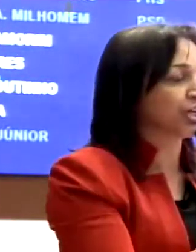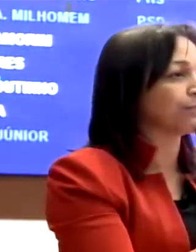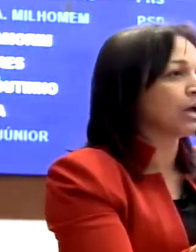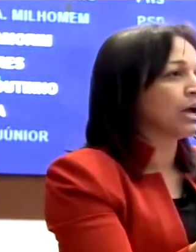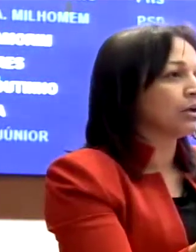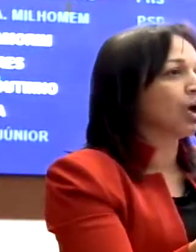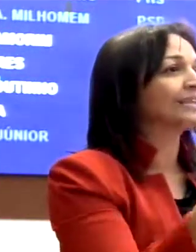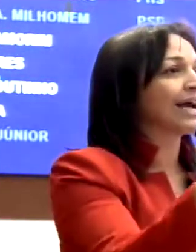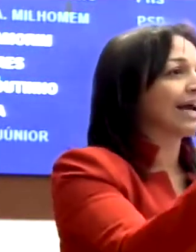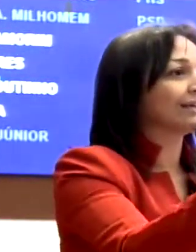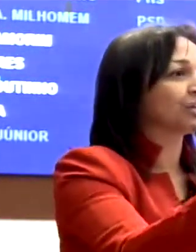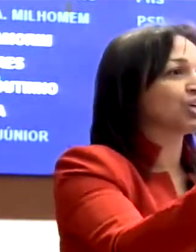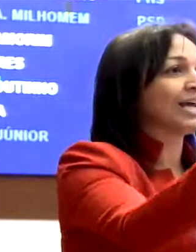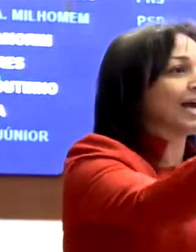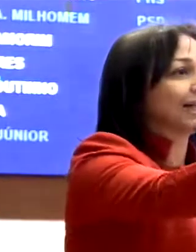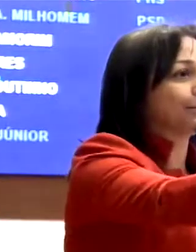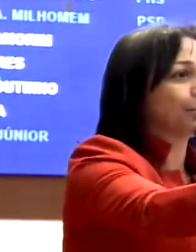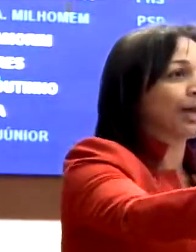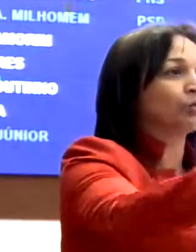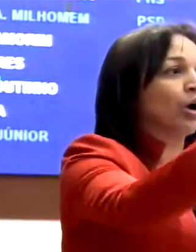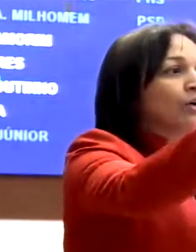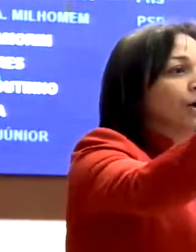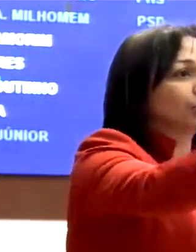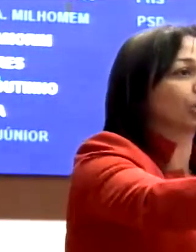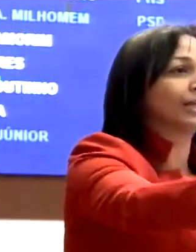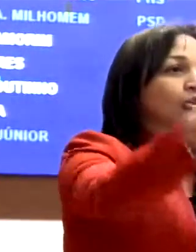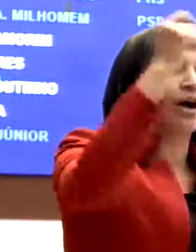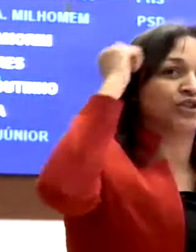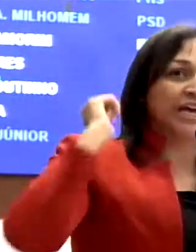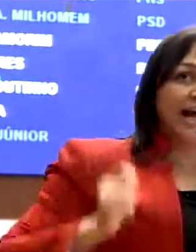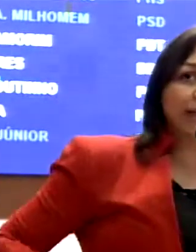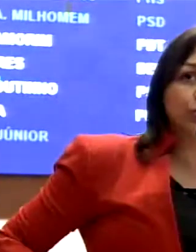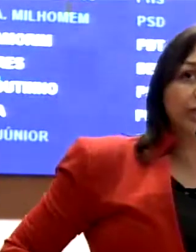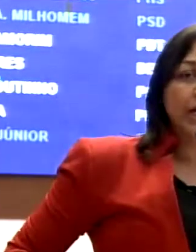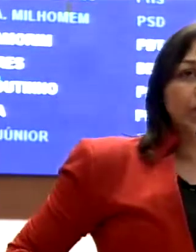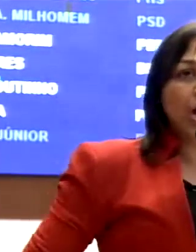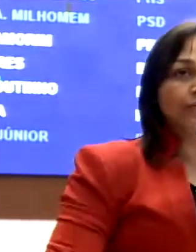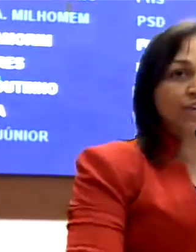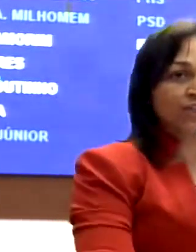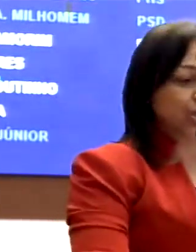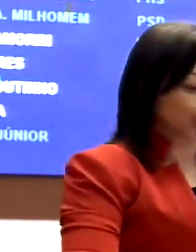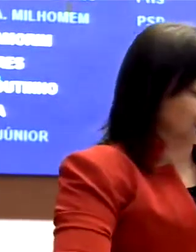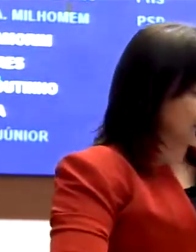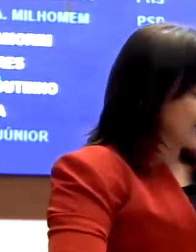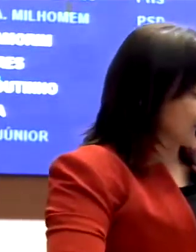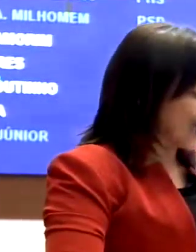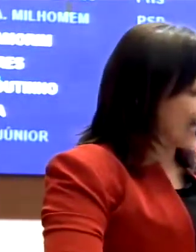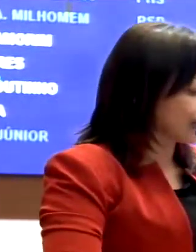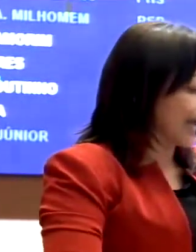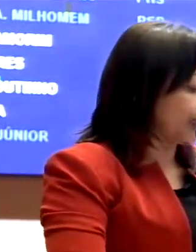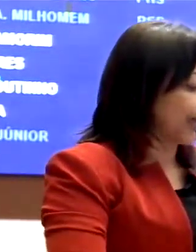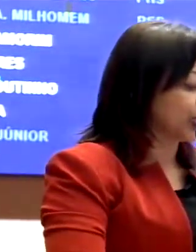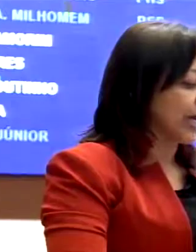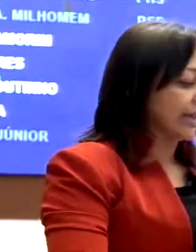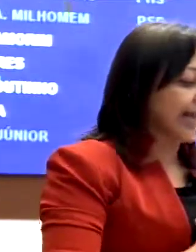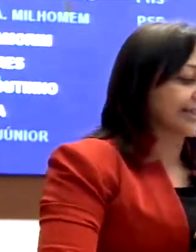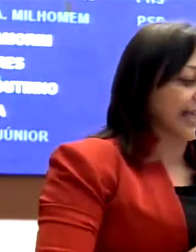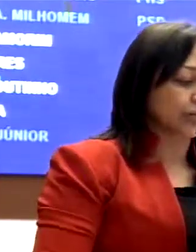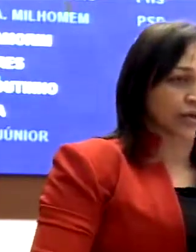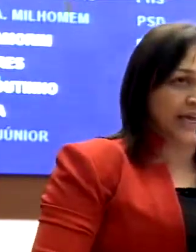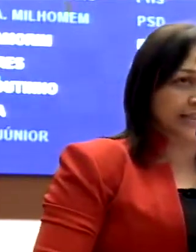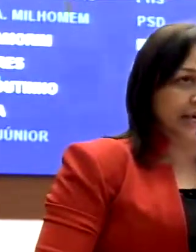política, nós, a cada dia e a cada momento, vamos só ter novos relatos e novos registros de casos realmente